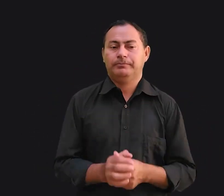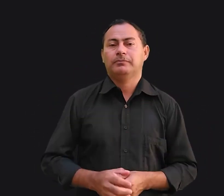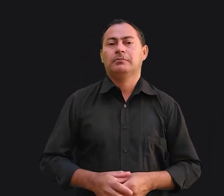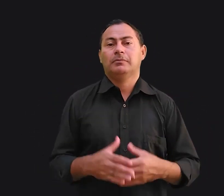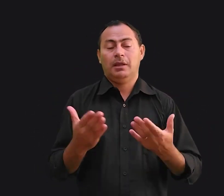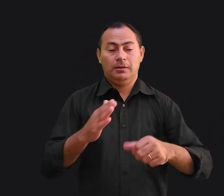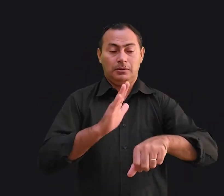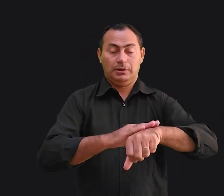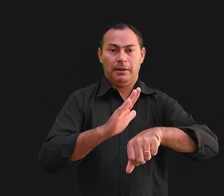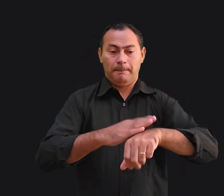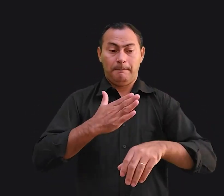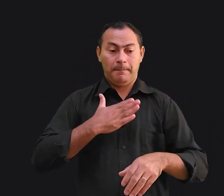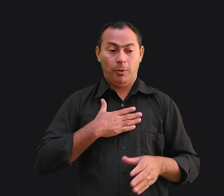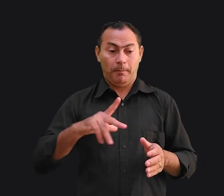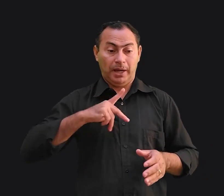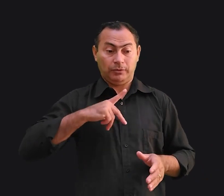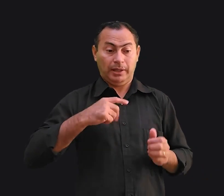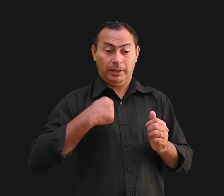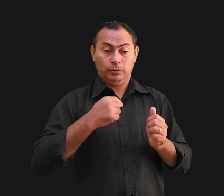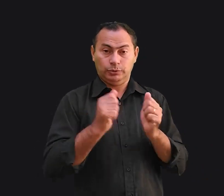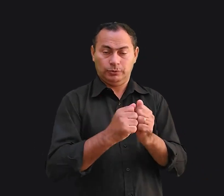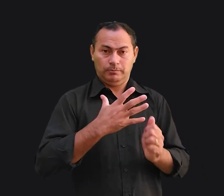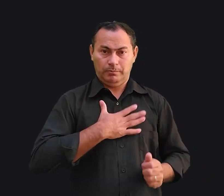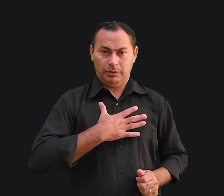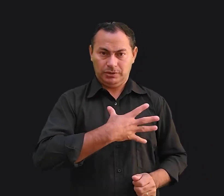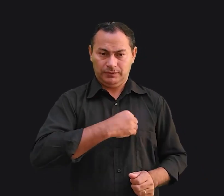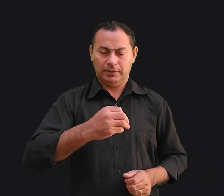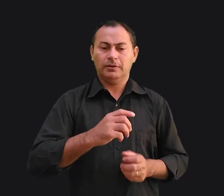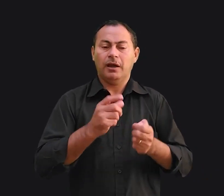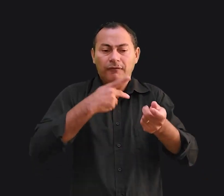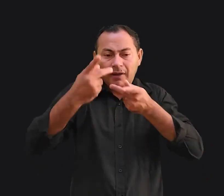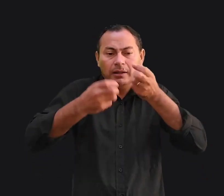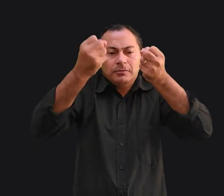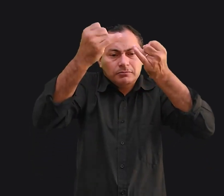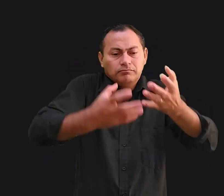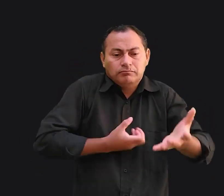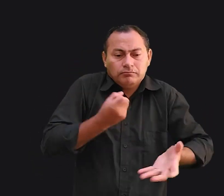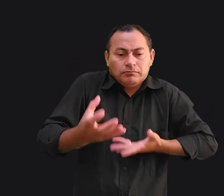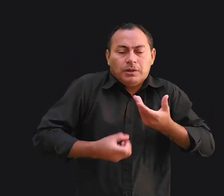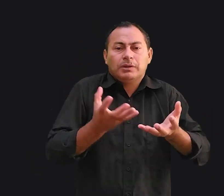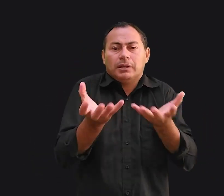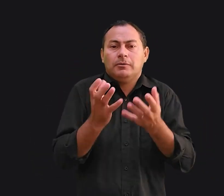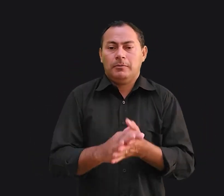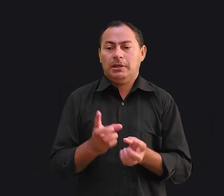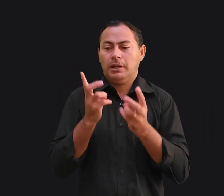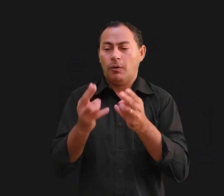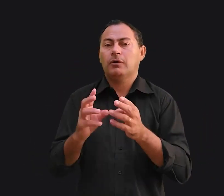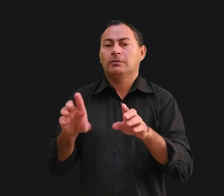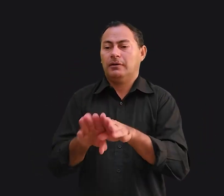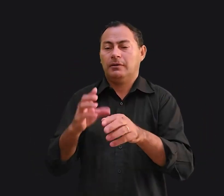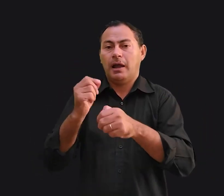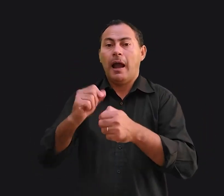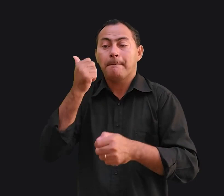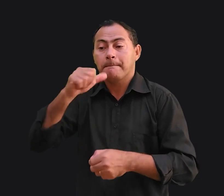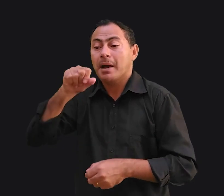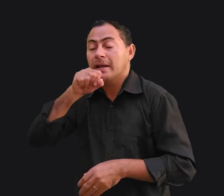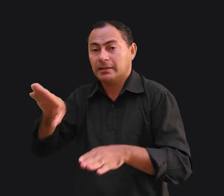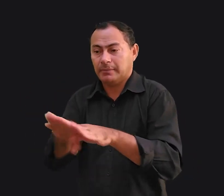Era um tempo meu com eles para que eles se abrissem e falassem o que quisessem. O mesmo se aplica à mãe. Ela